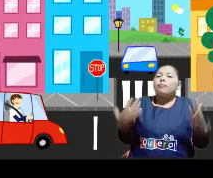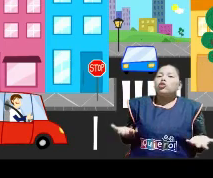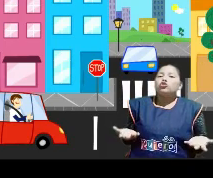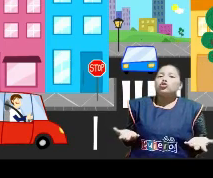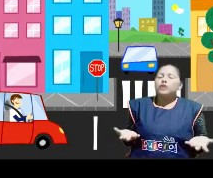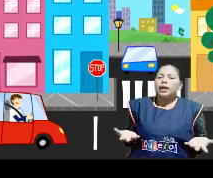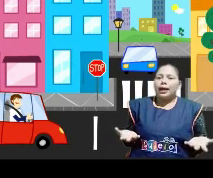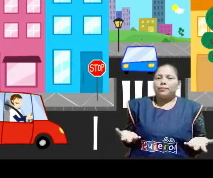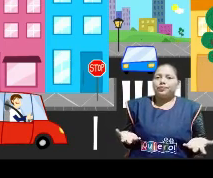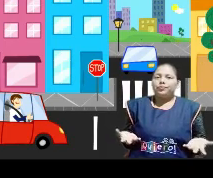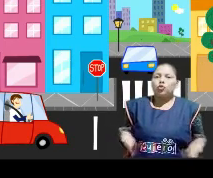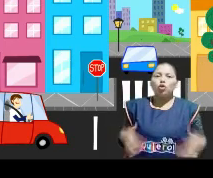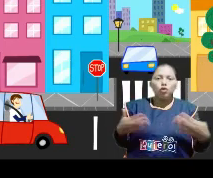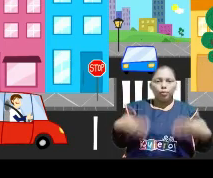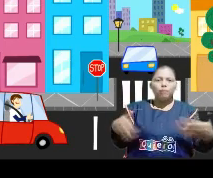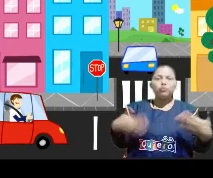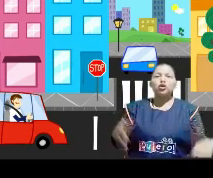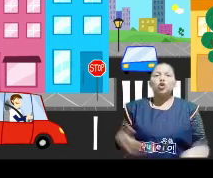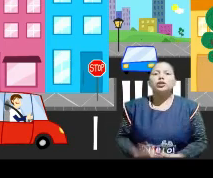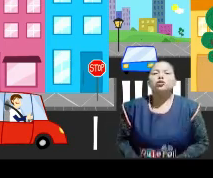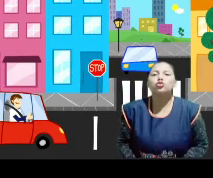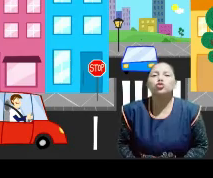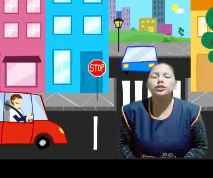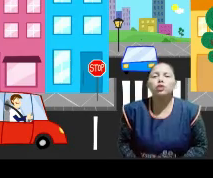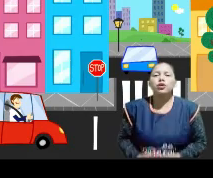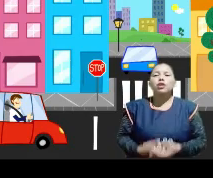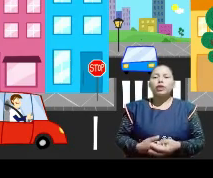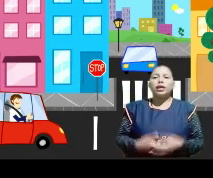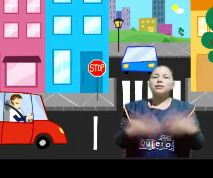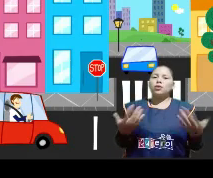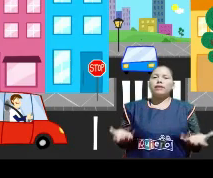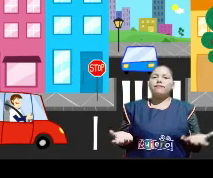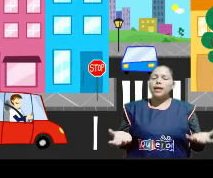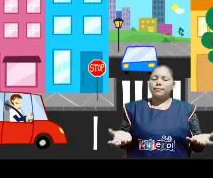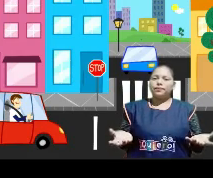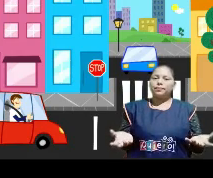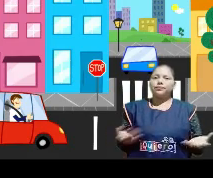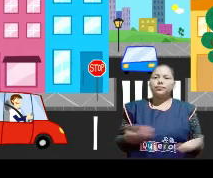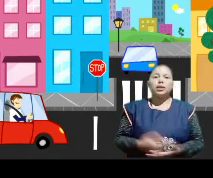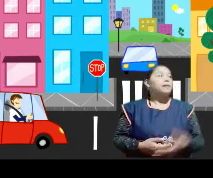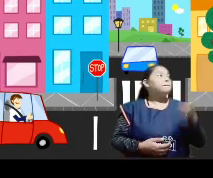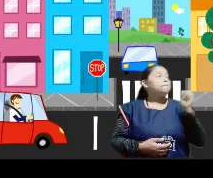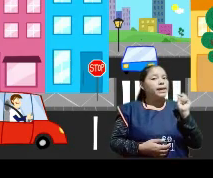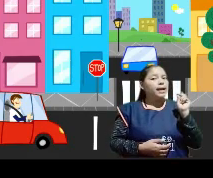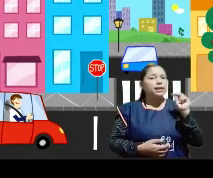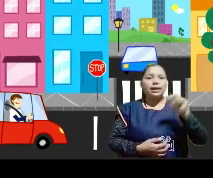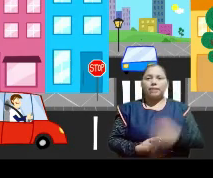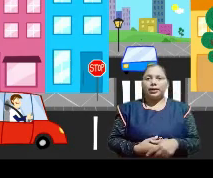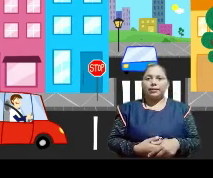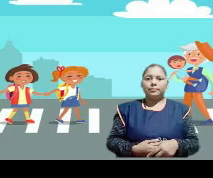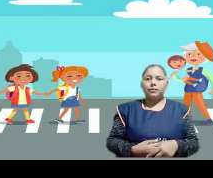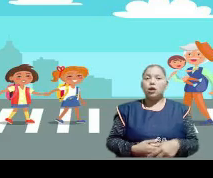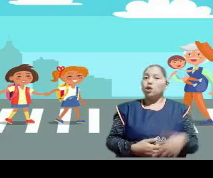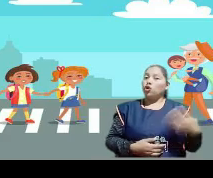Pero nosotros acá, ¿cómo lo podemos nosotros desarrollar lo que es la seguridad vial? Miren atrás